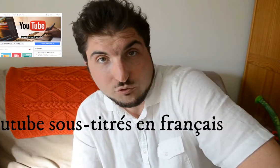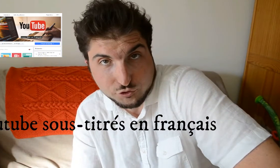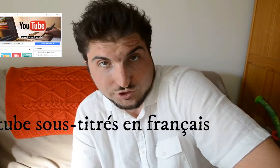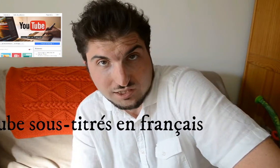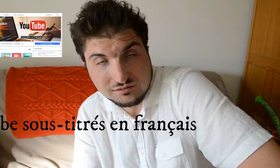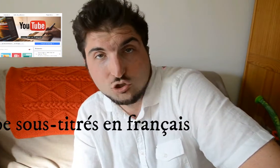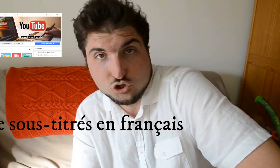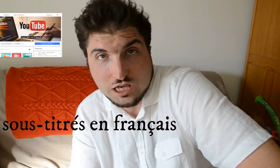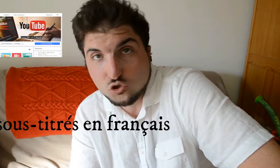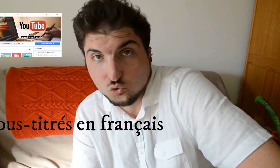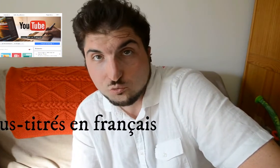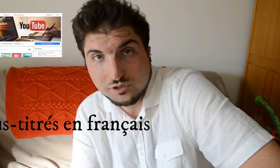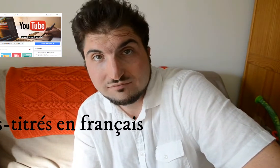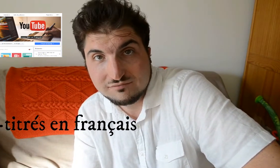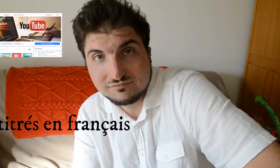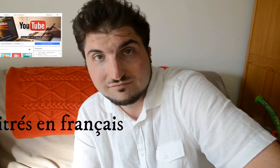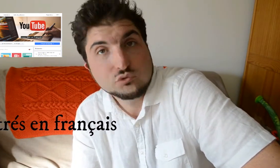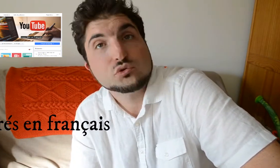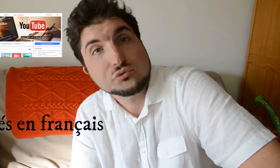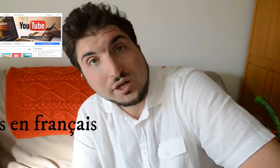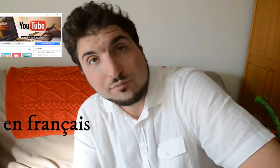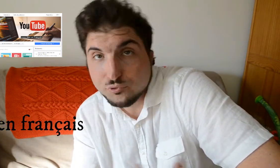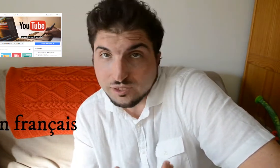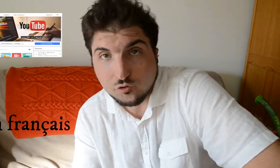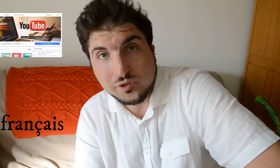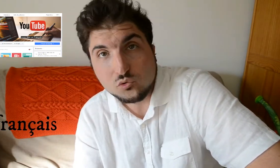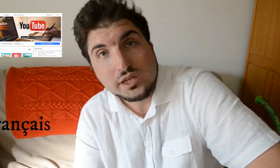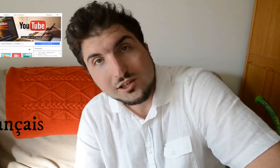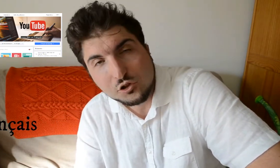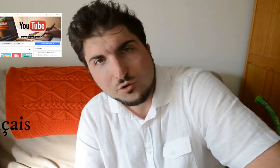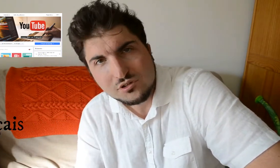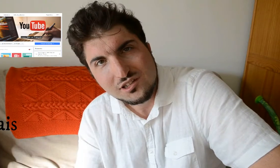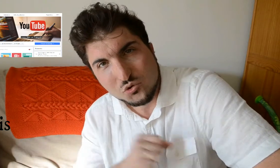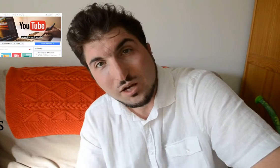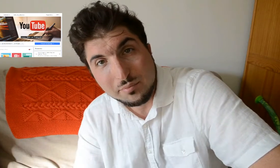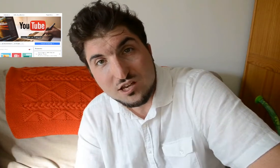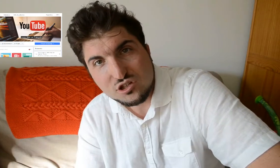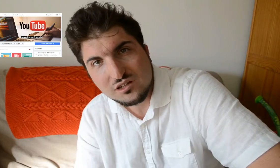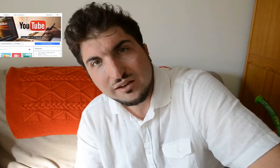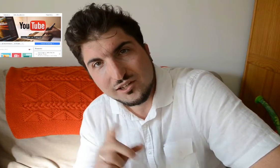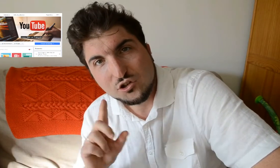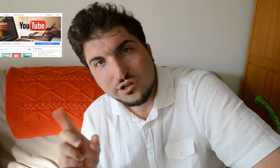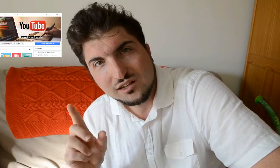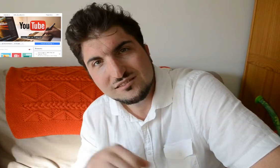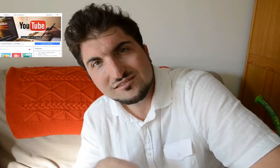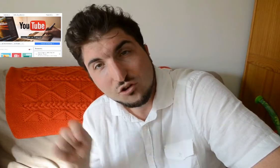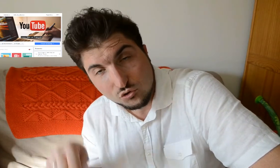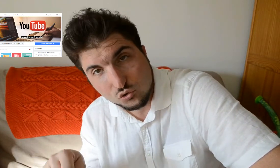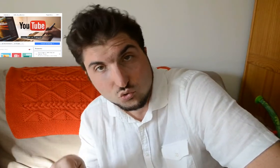français de chaîne YouTube. Vous retrouverez plus d'informations directement sur la page avec le lien en dessous.